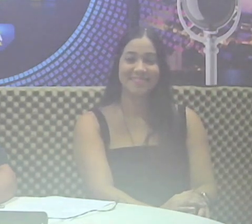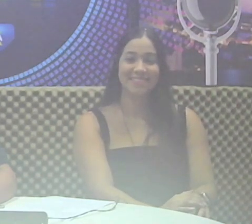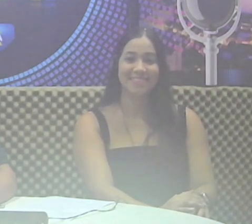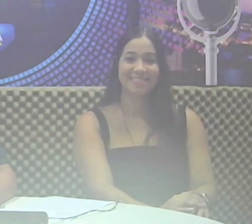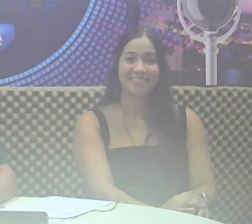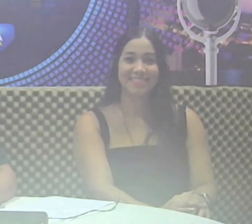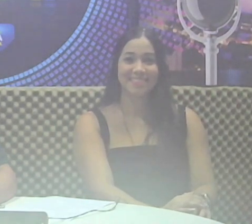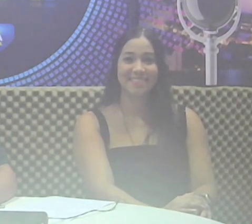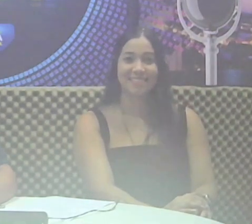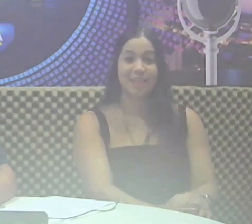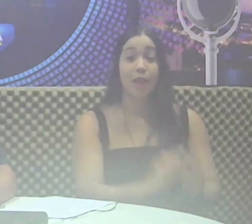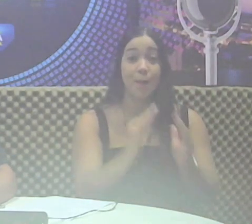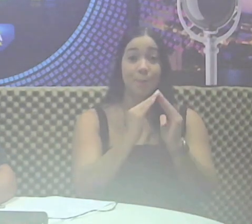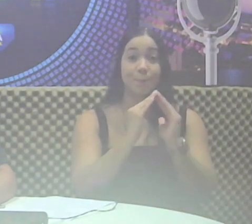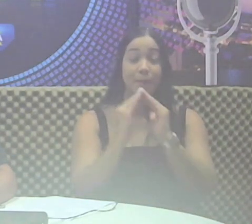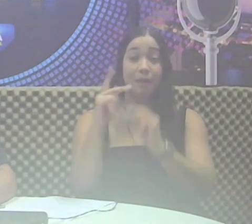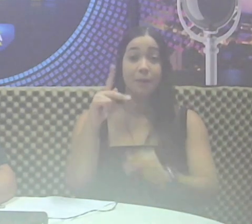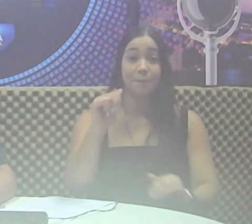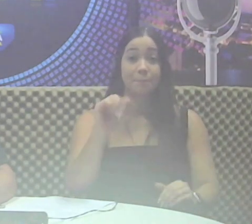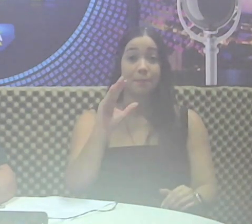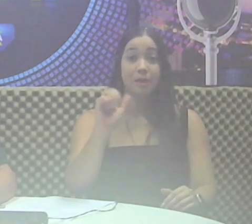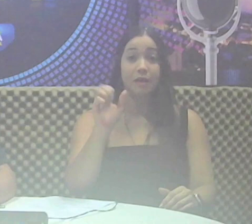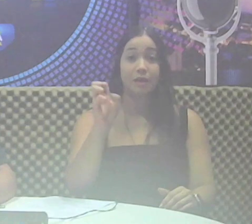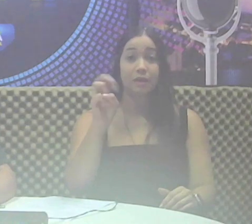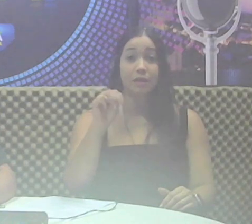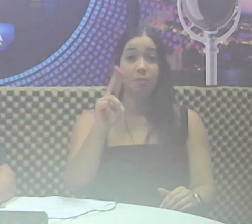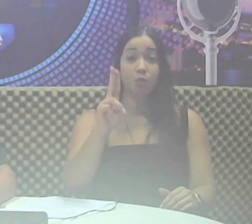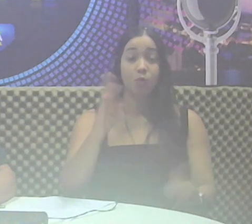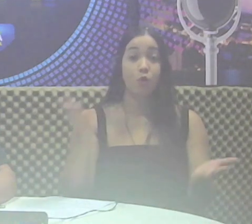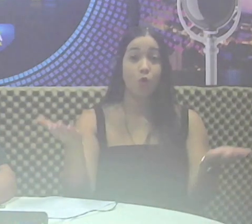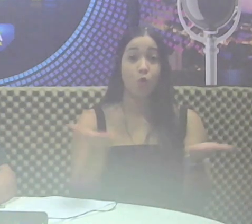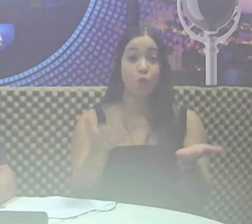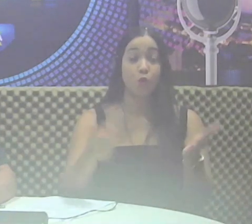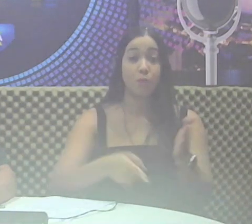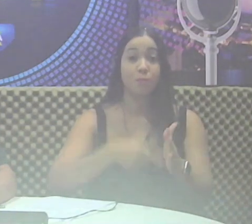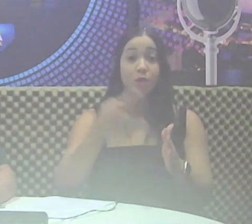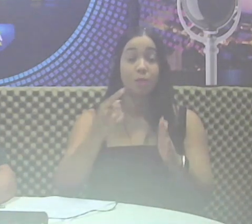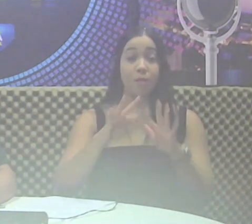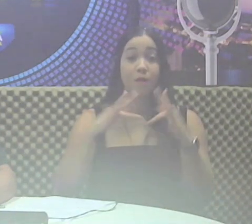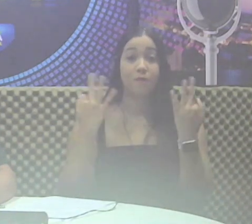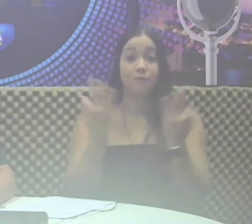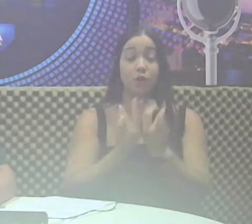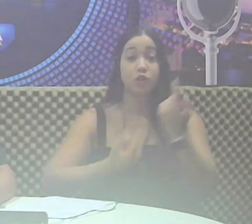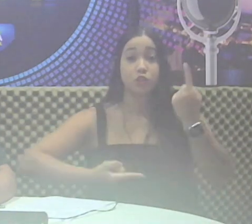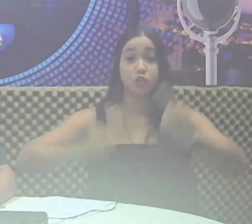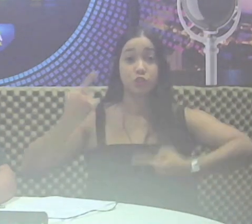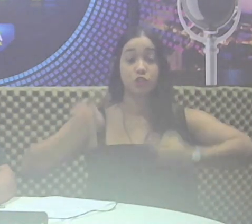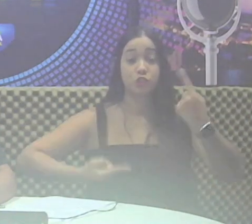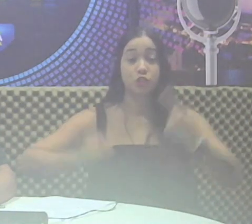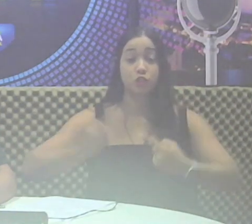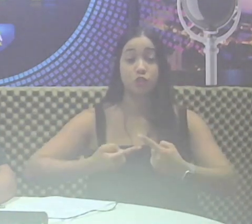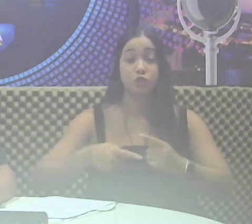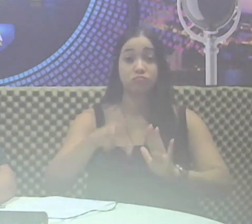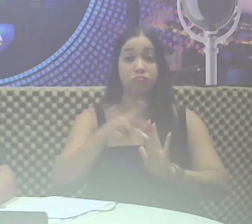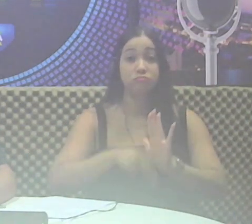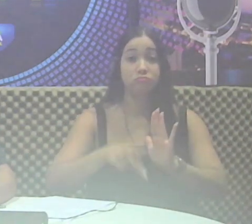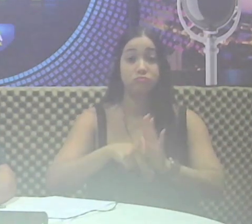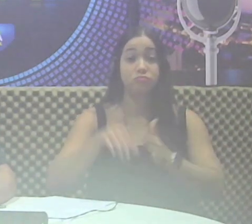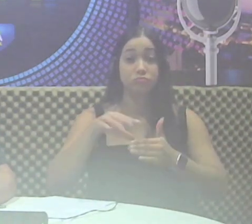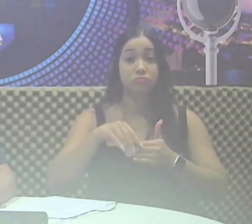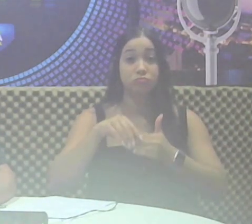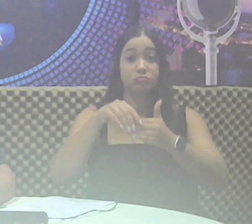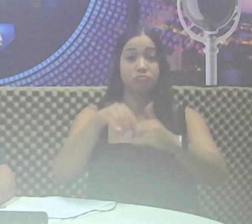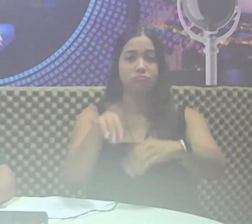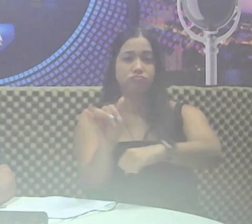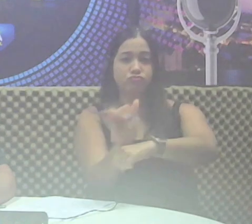O bairro Pacaembu sedia hoje o primeiro fórum regional de discussão do novo plano diretor, que é um